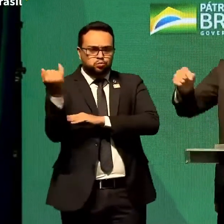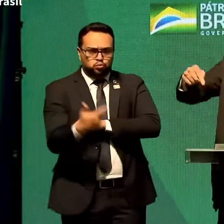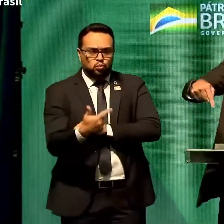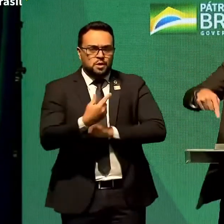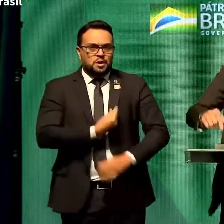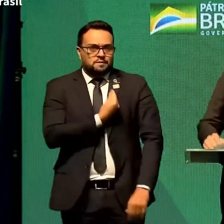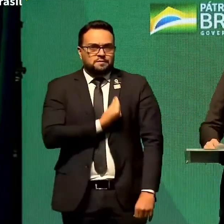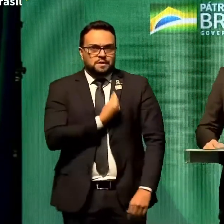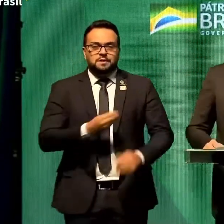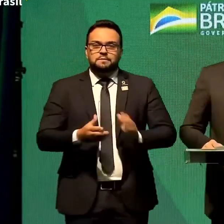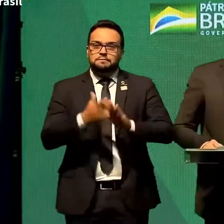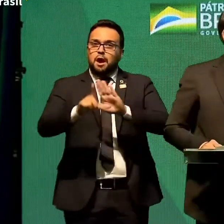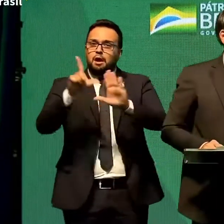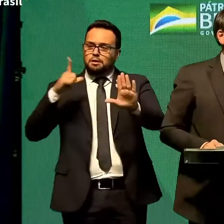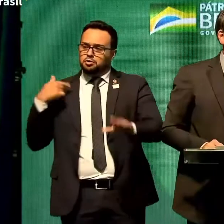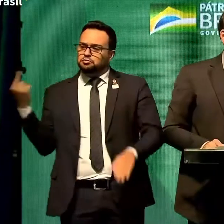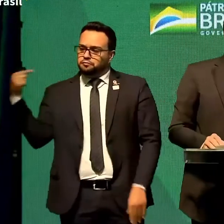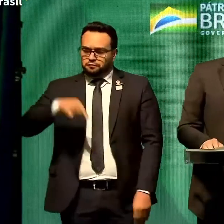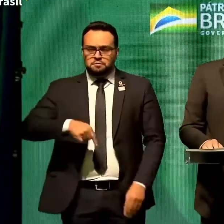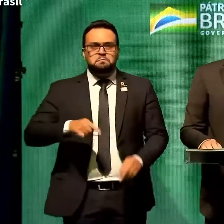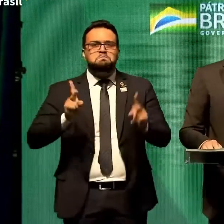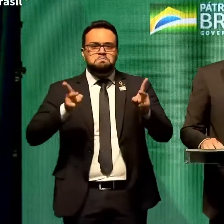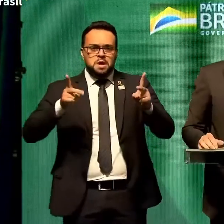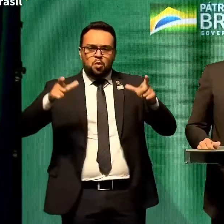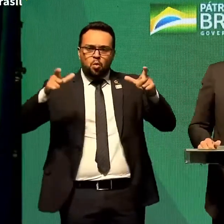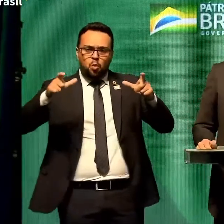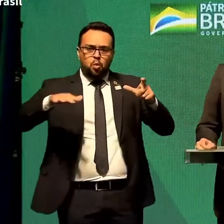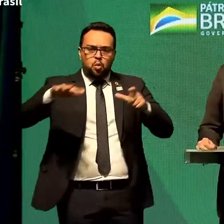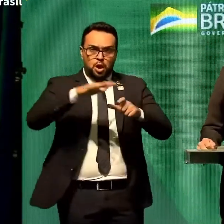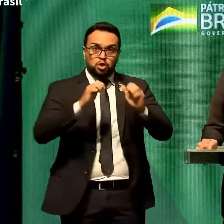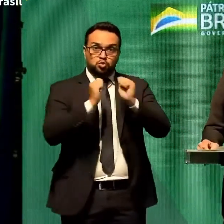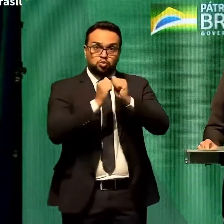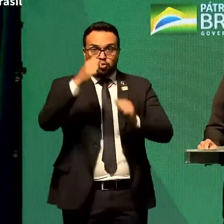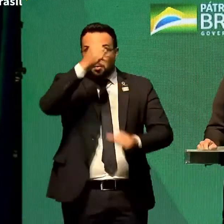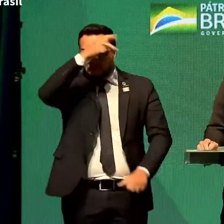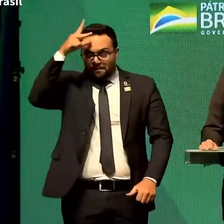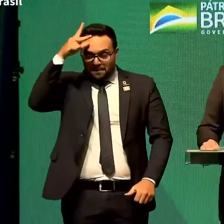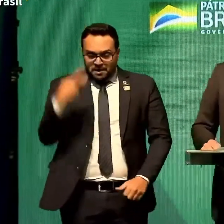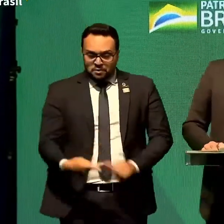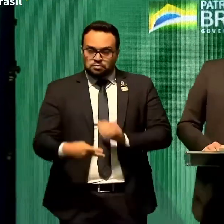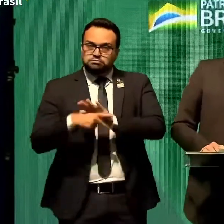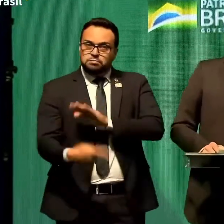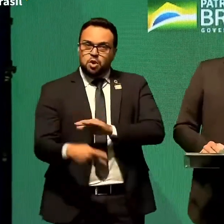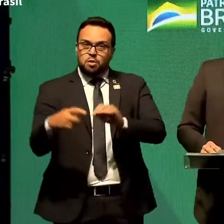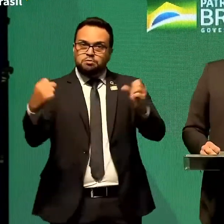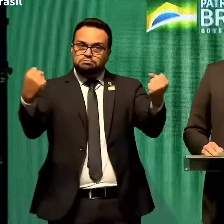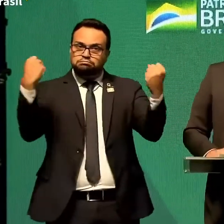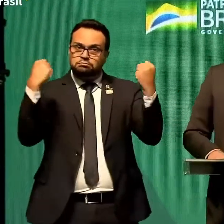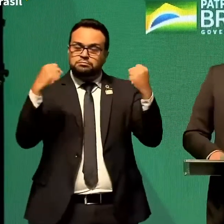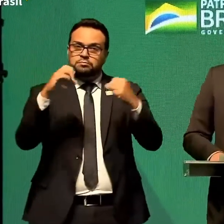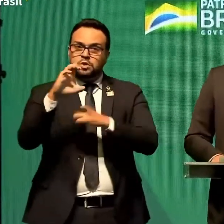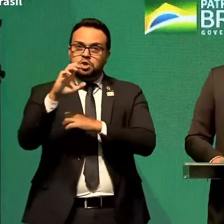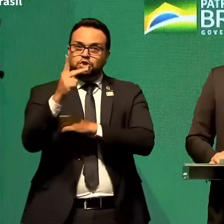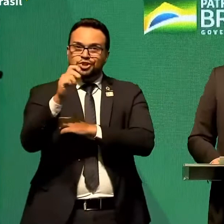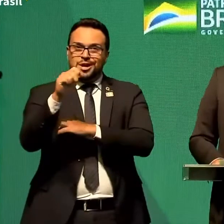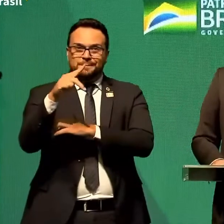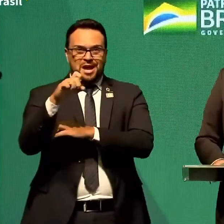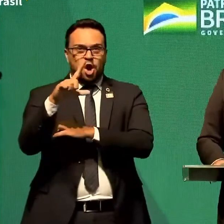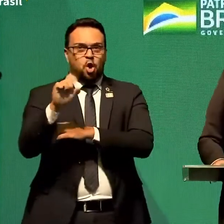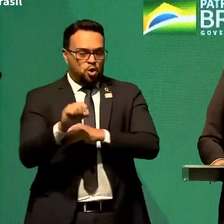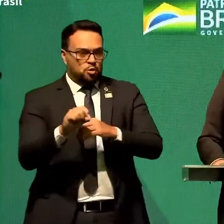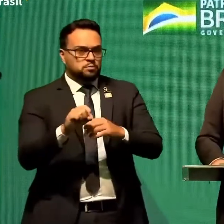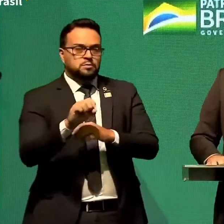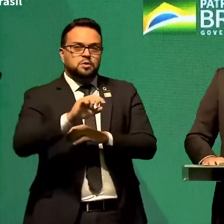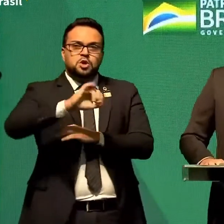Estive aqui, nesse local, com o prefeito de Chapecó, o nosso João Rodrigues,